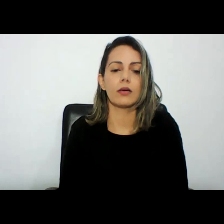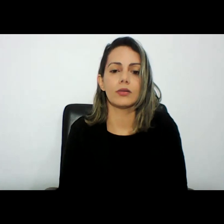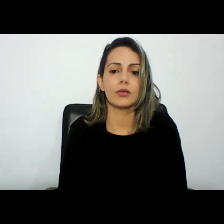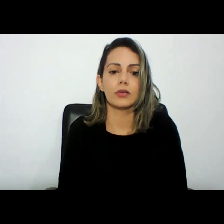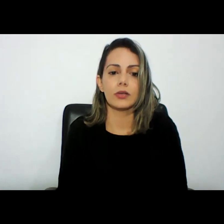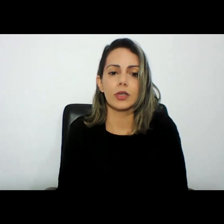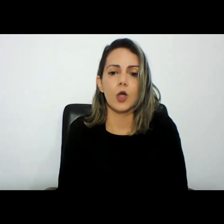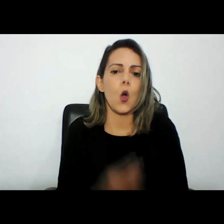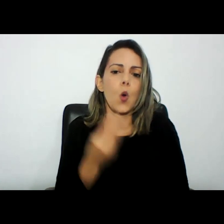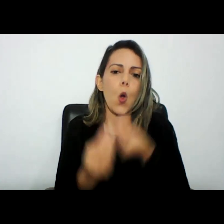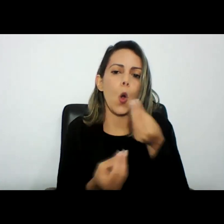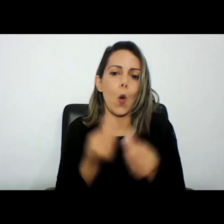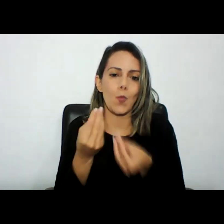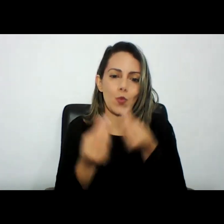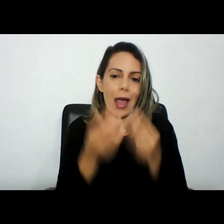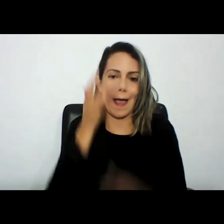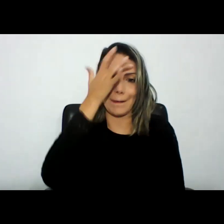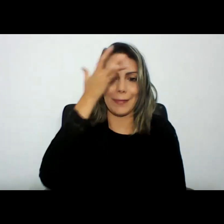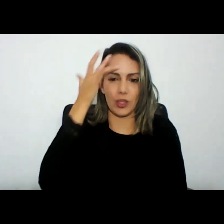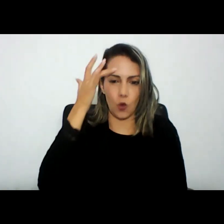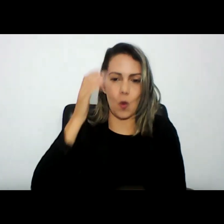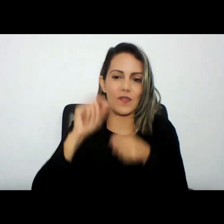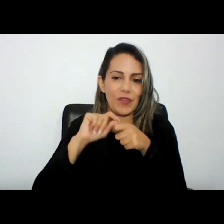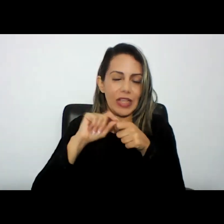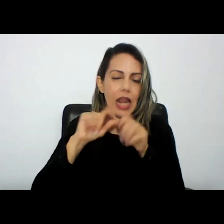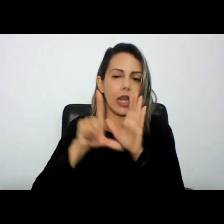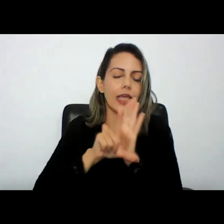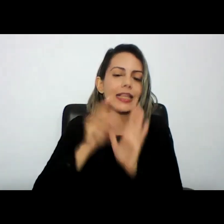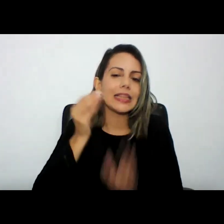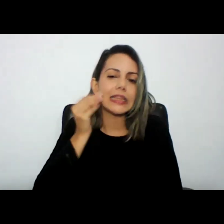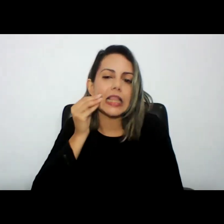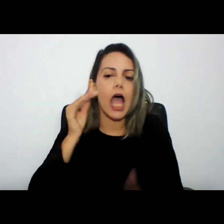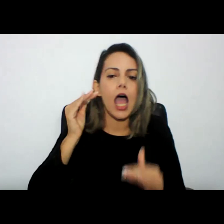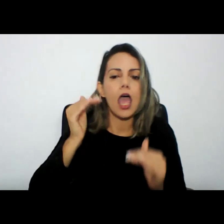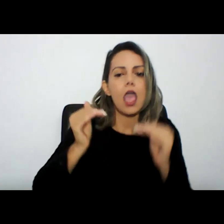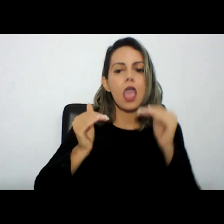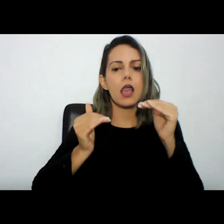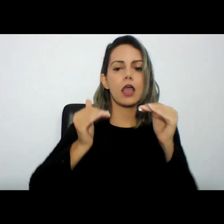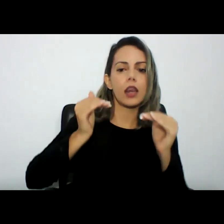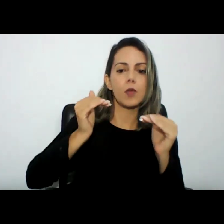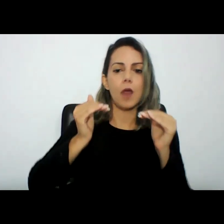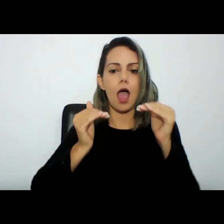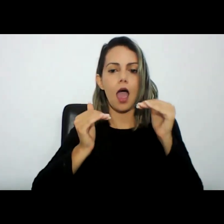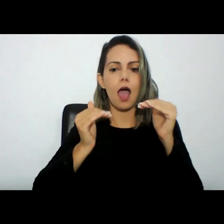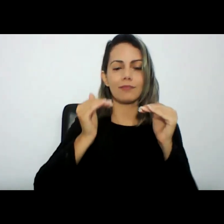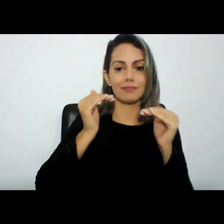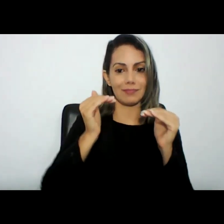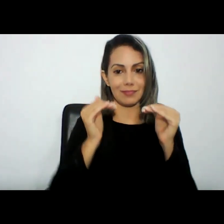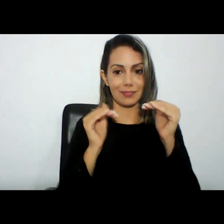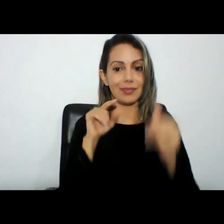tentou equilibrar uma linha muito teno óbvio mas como tentou se equilibrar nessa tensão